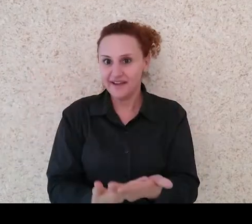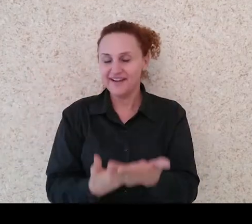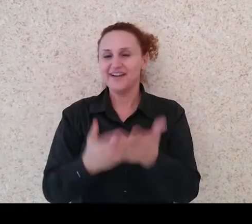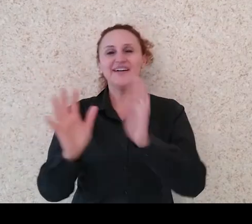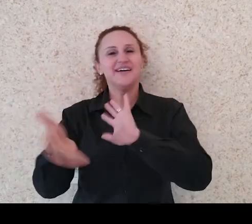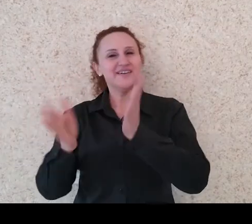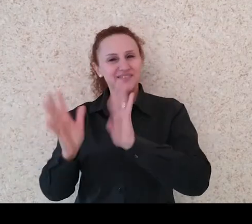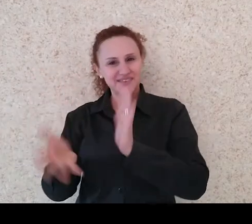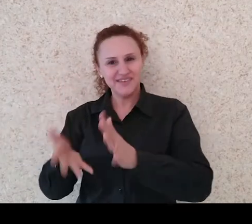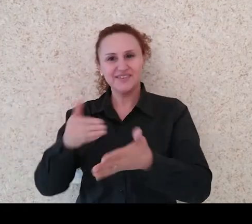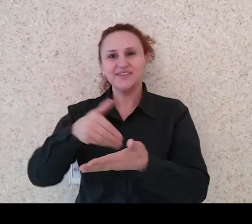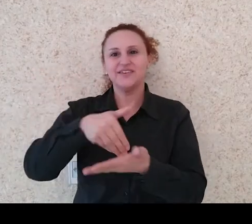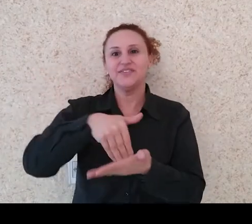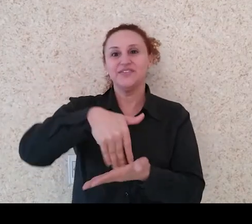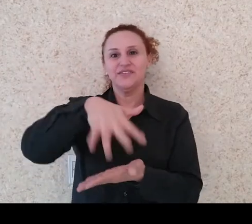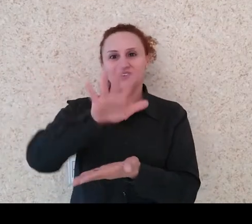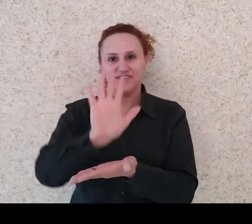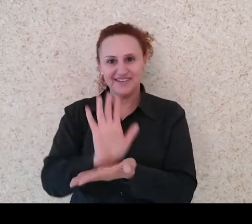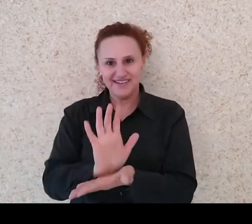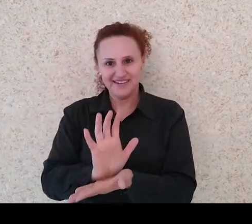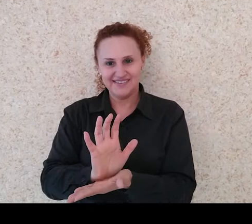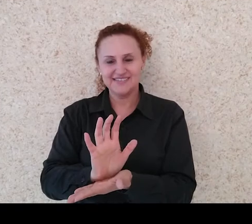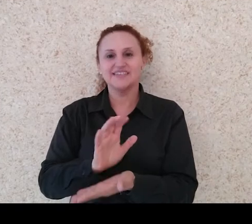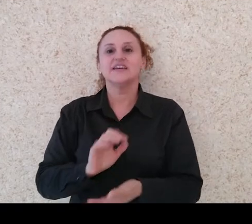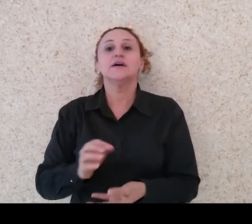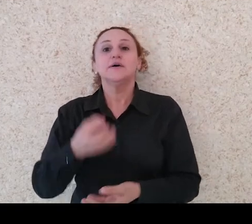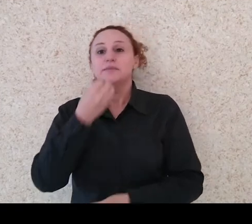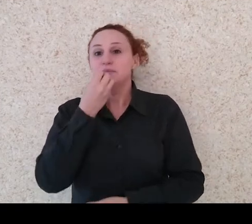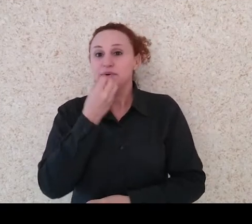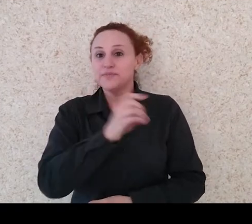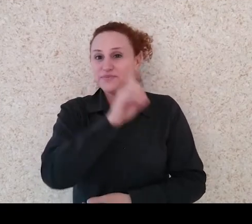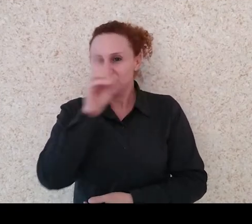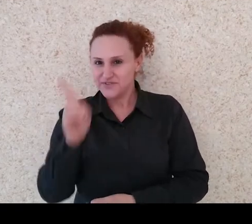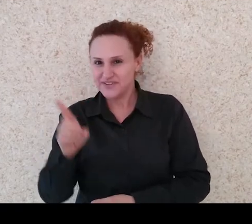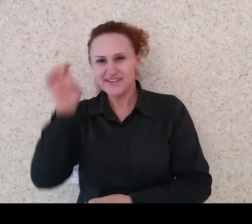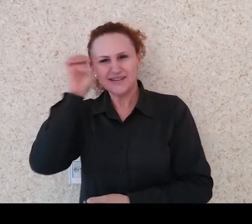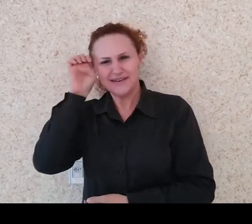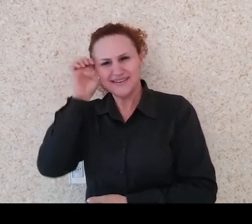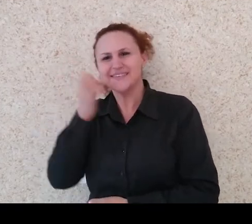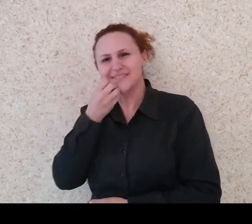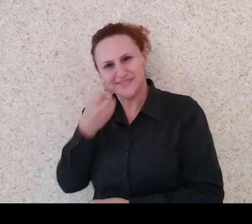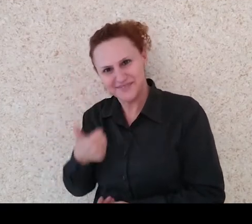bem-vinda. Bom dia, Cecília. Tudo bem? Obrigada. Tudo bem.